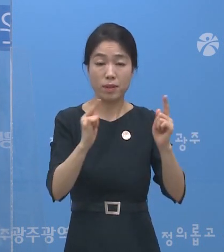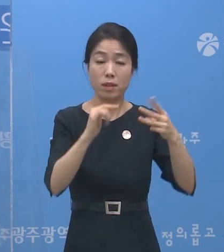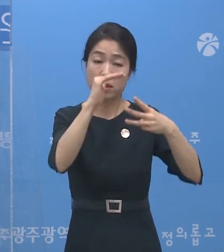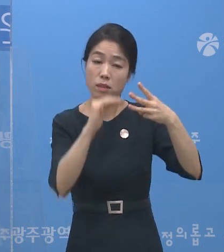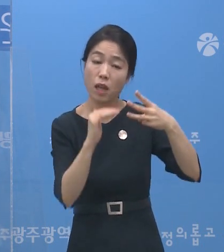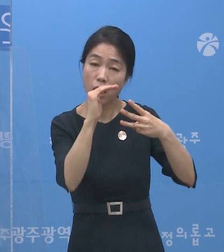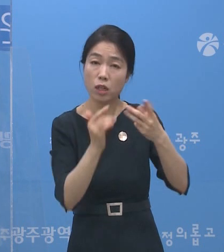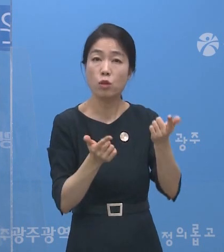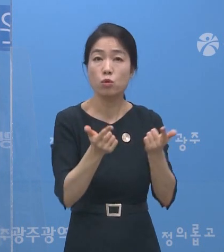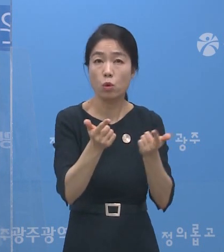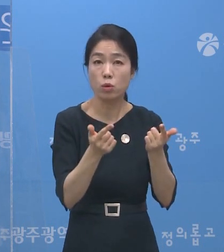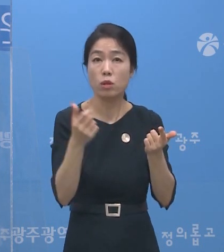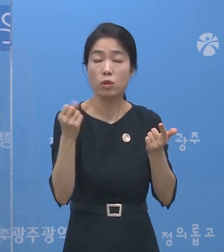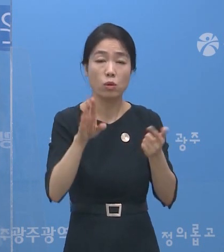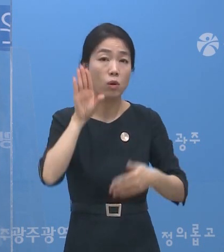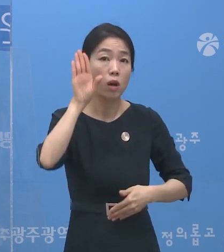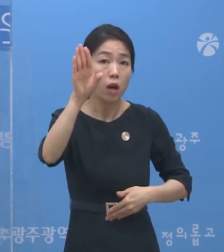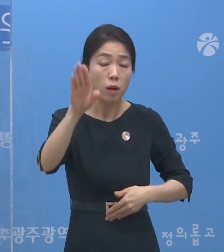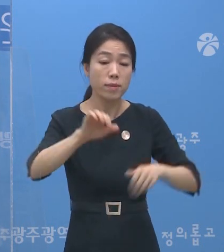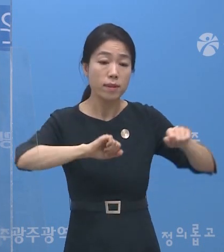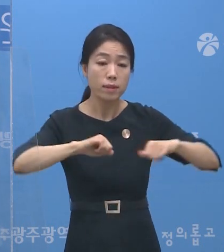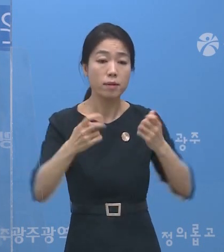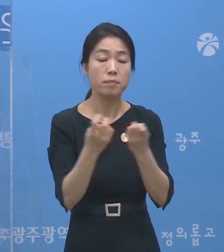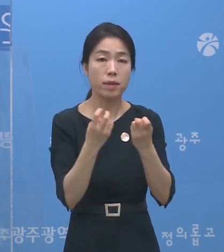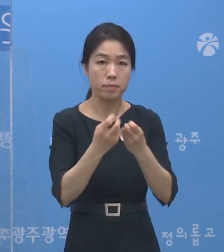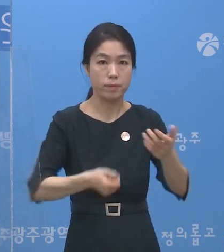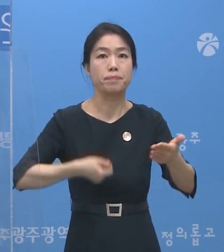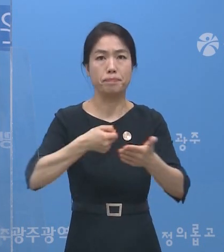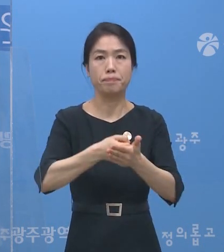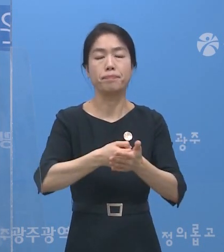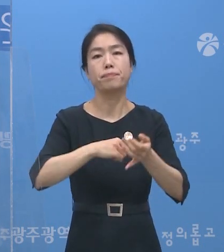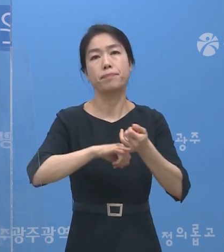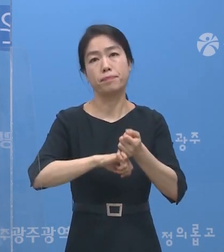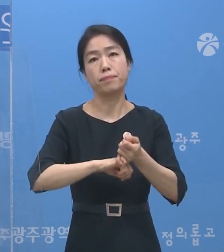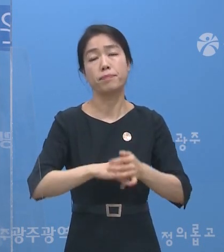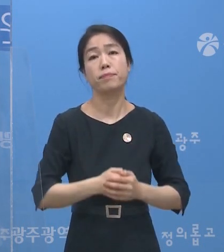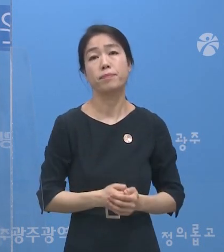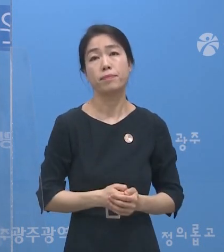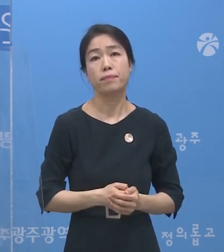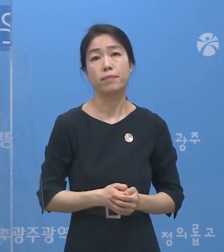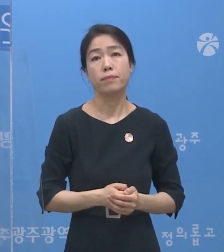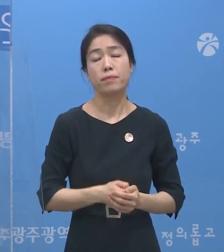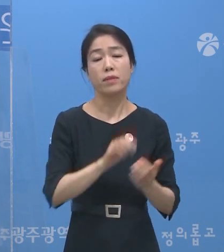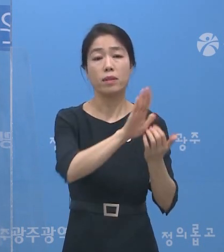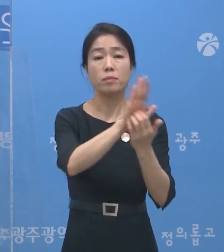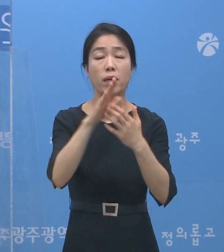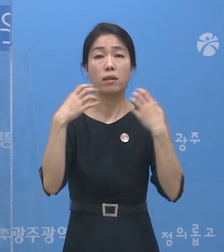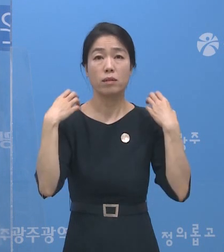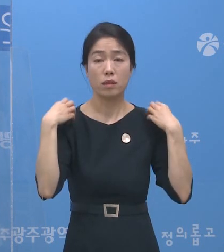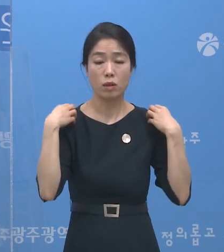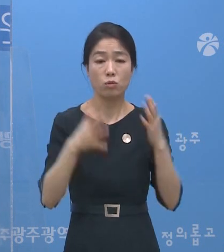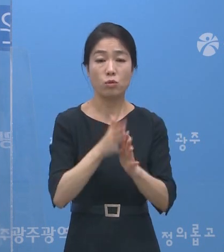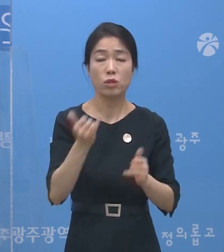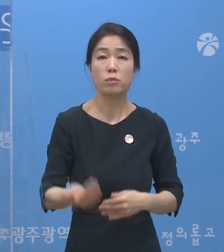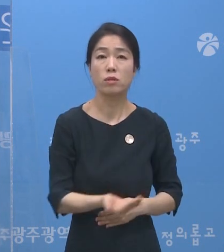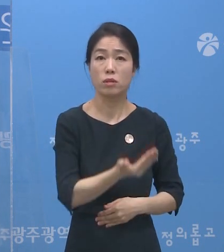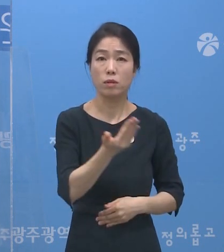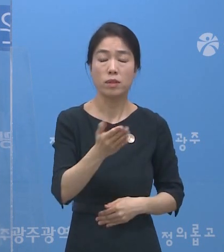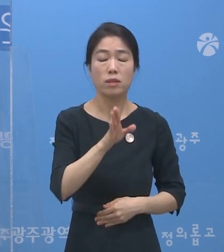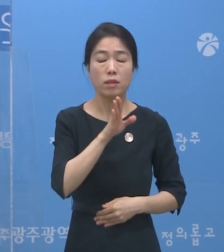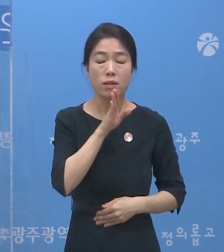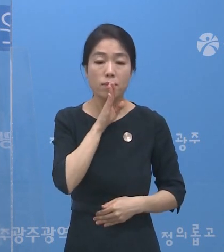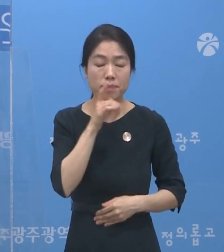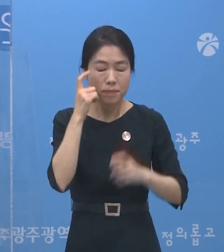조정을 포함한 향후 대응 방안을 결정하겠습니다. 방역당국도 시민도 최고의